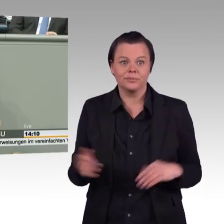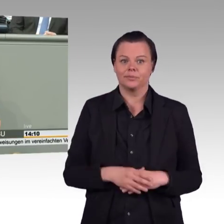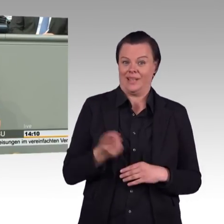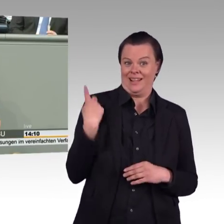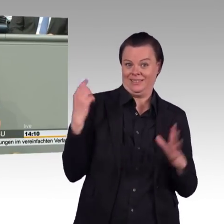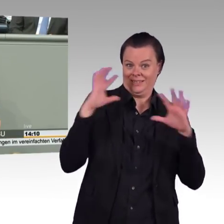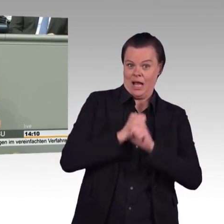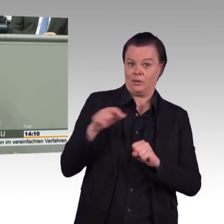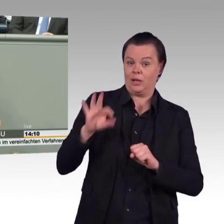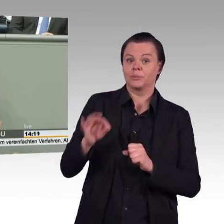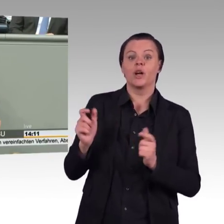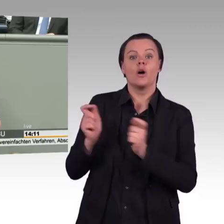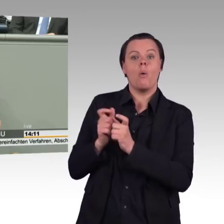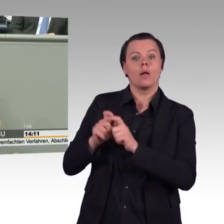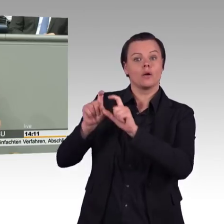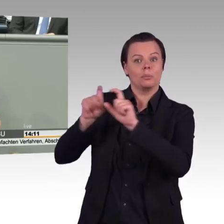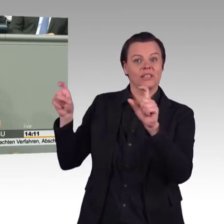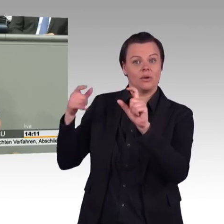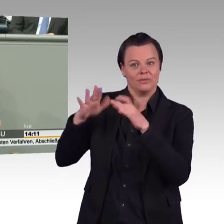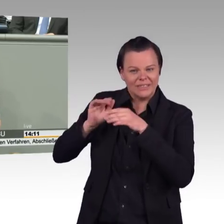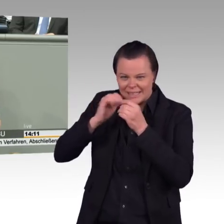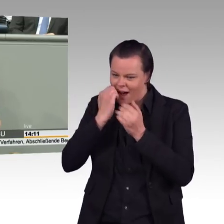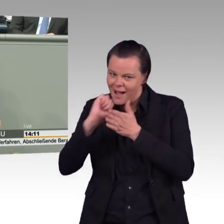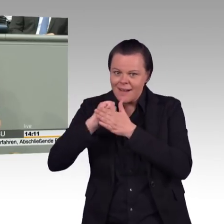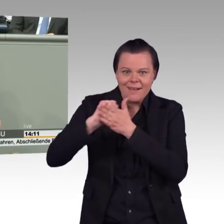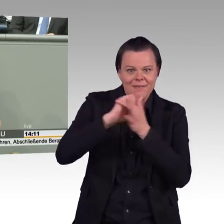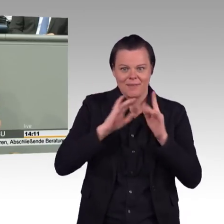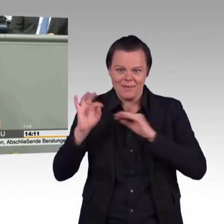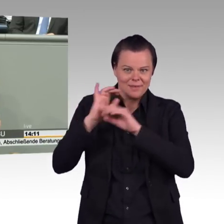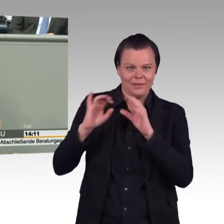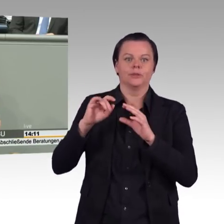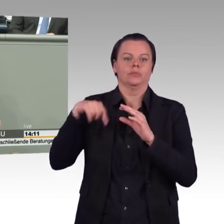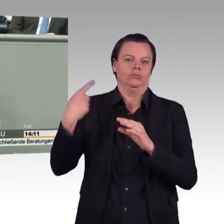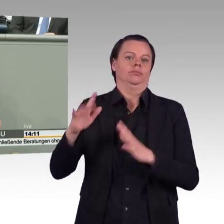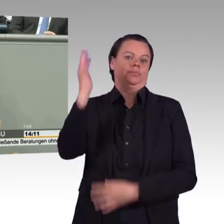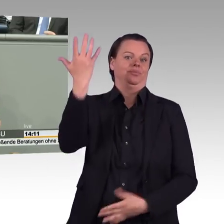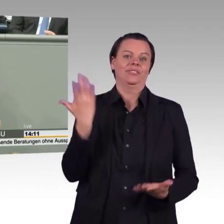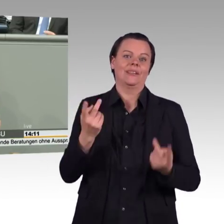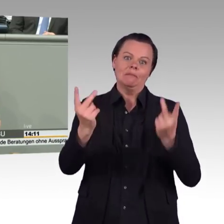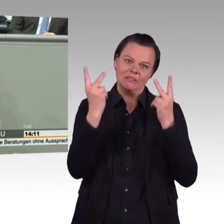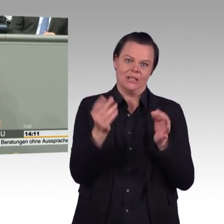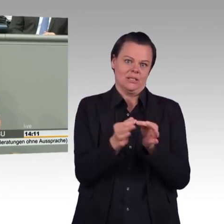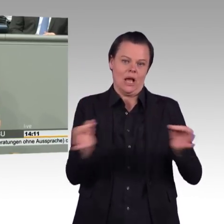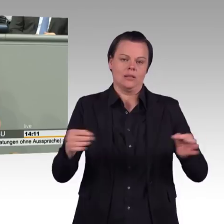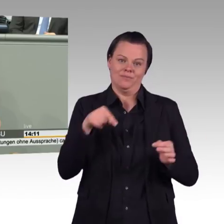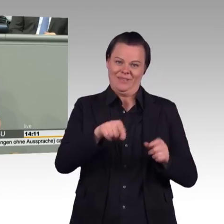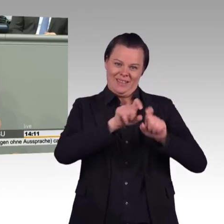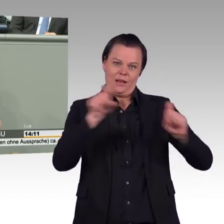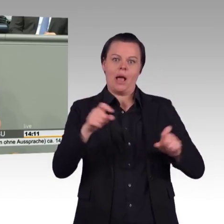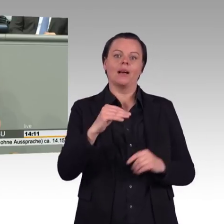Aber wir haben uns zu dem Thema Umweltschutz im Bereich Wasserwirtschaft noch nicht geäußert. Und wenn ich mir den